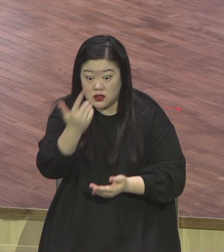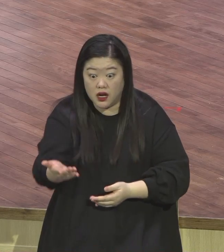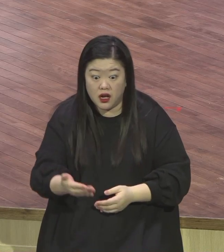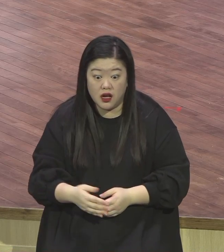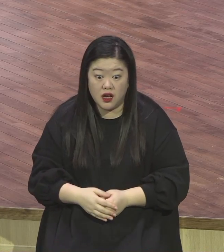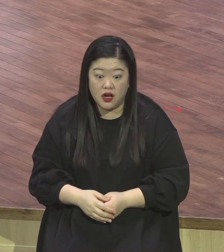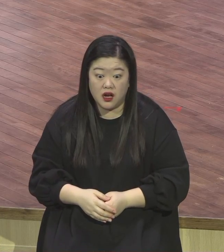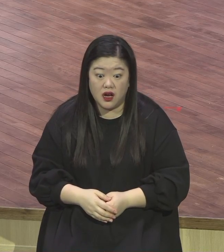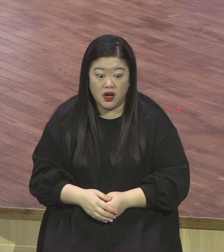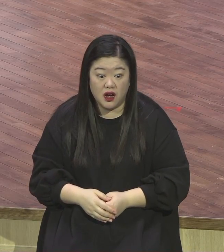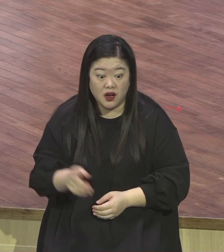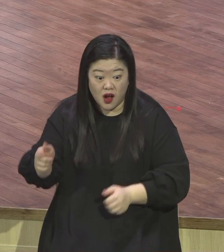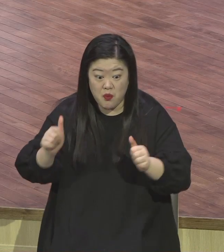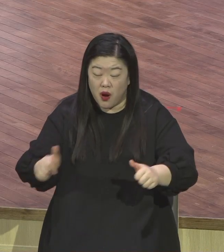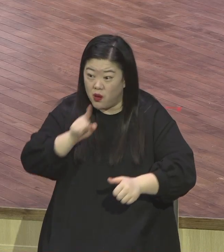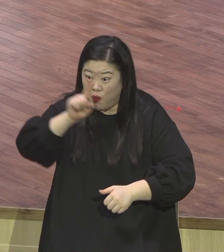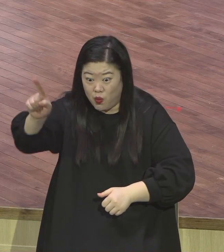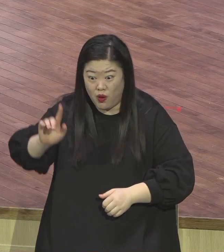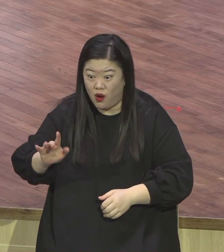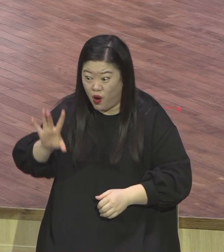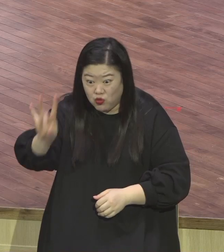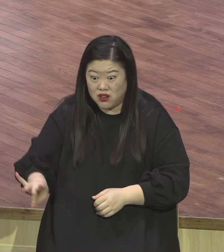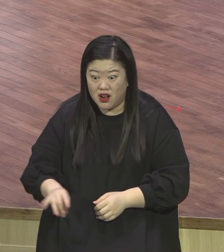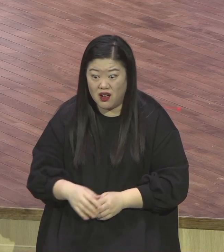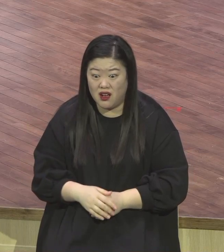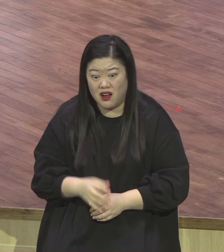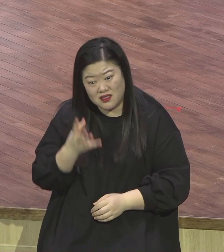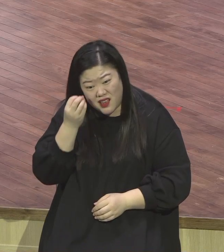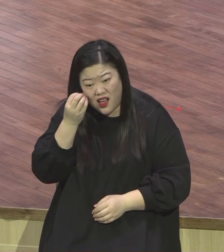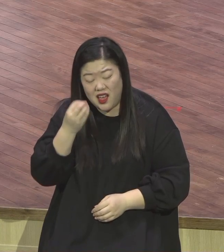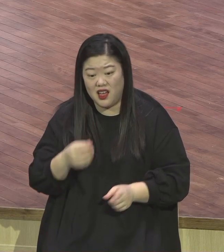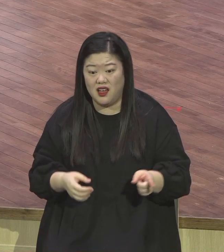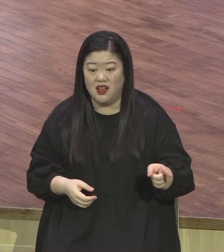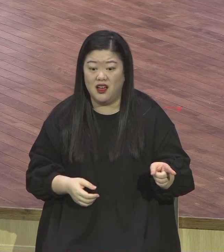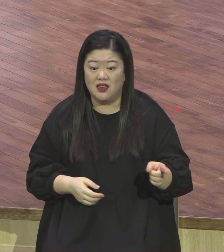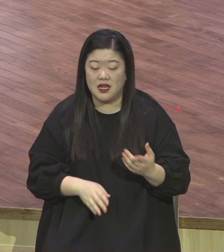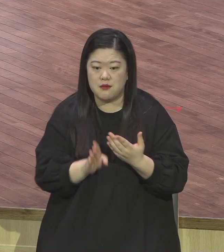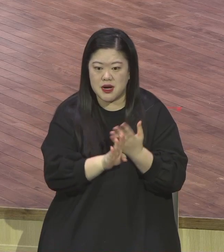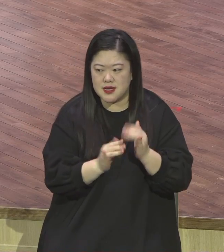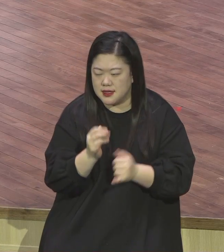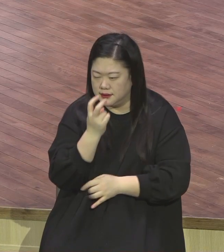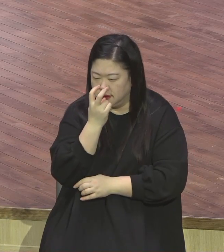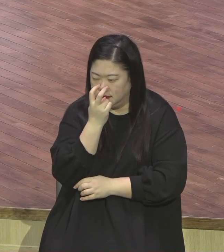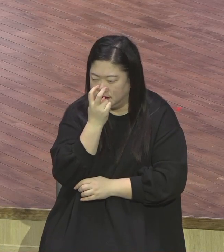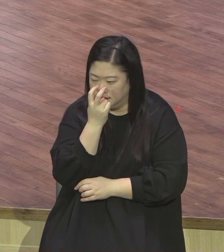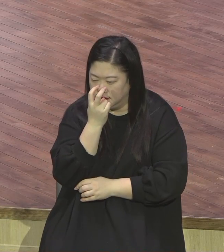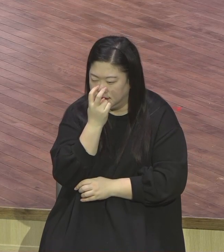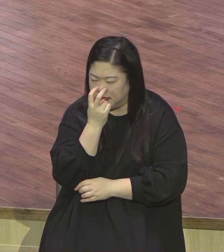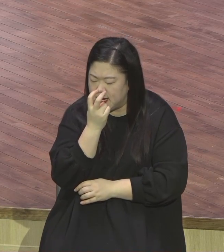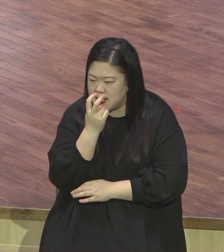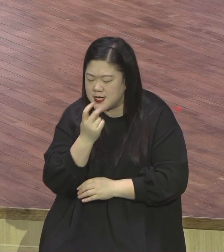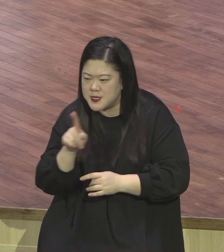고소할 건수가 되냐 그런데 당시 이 문화는요